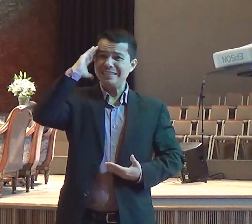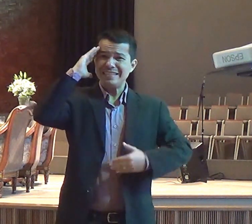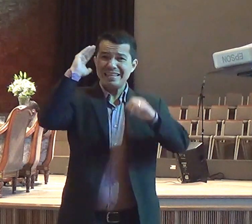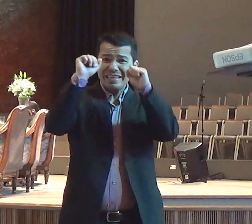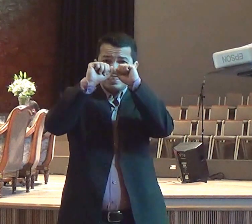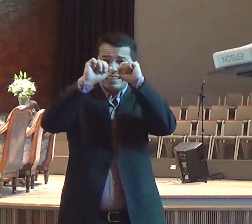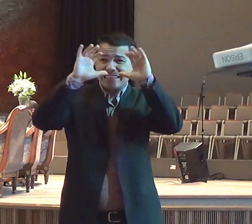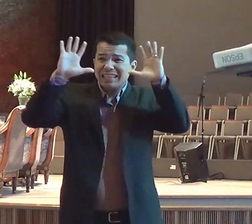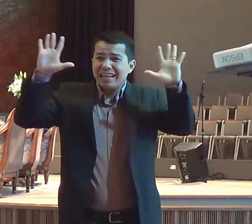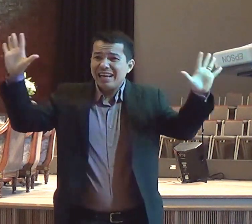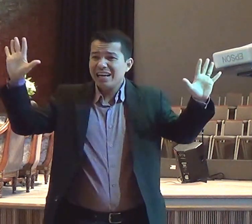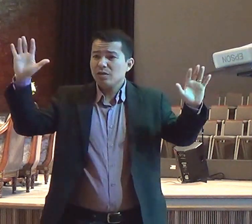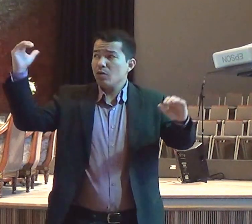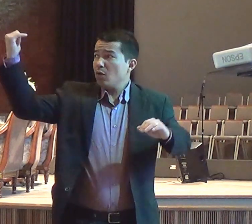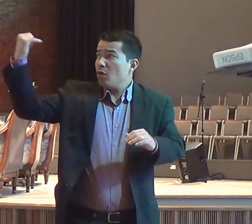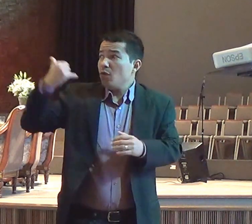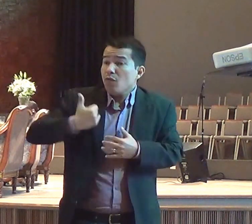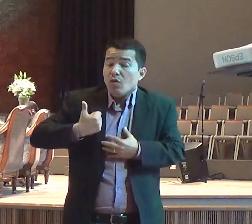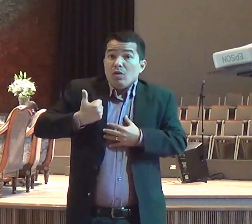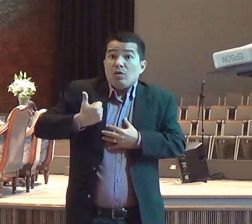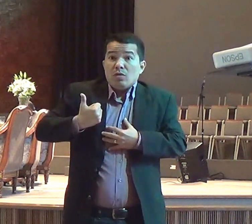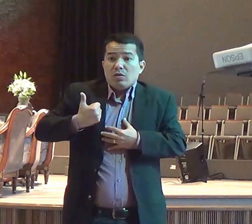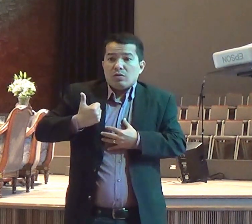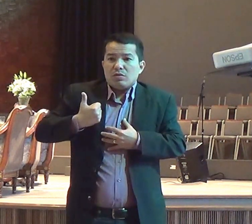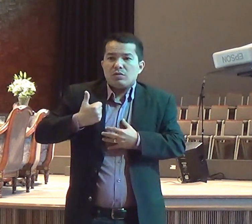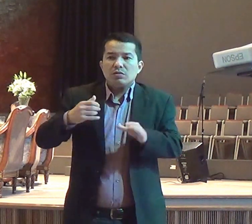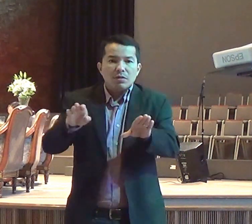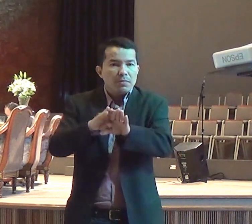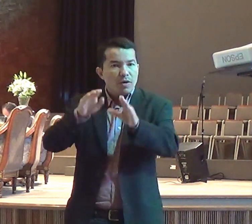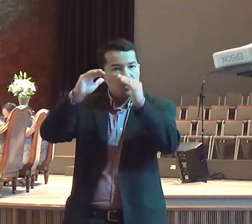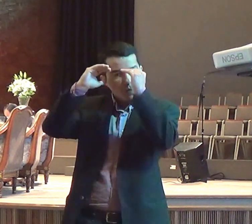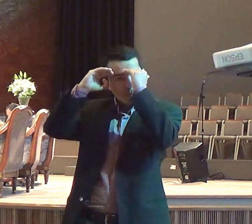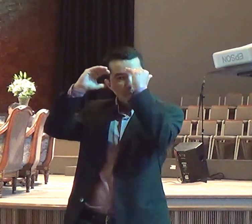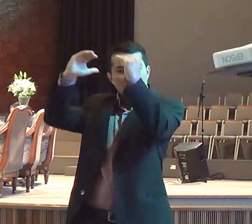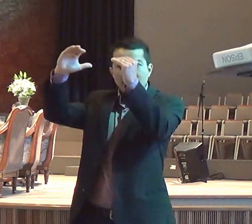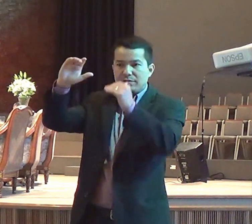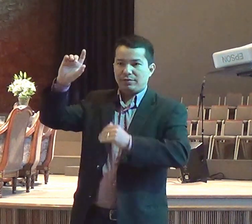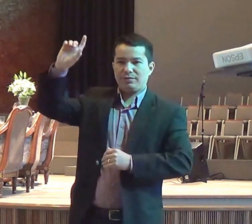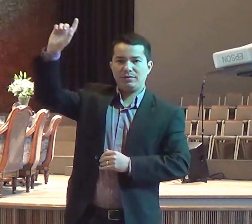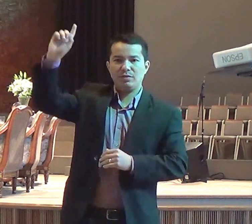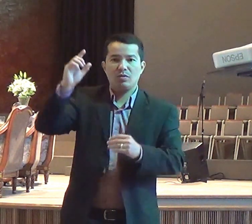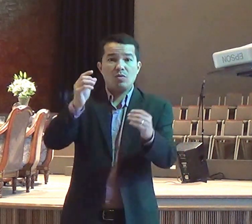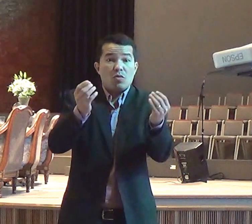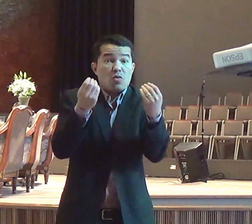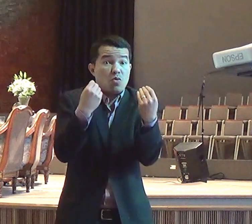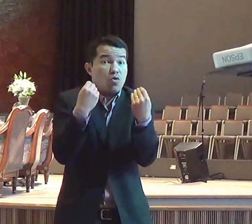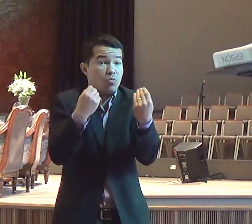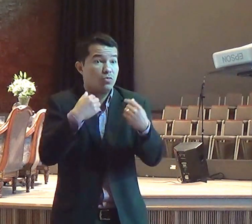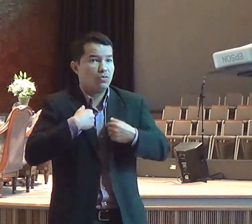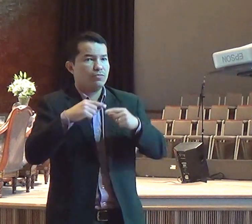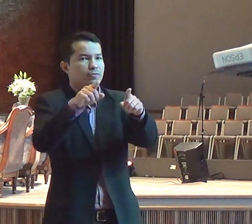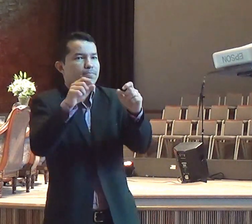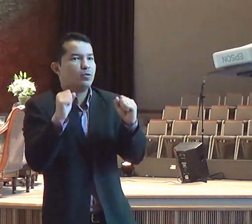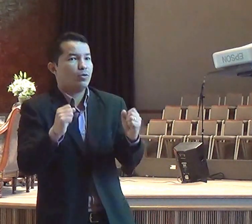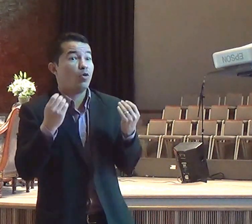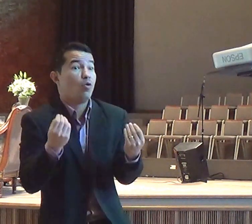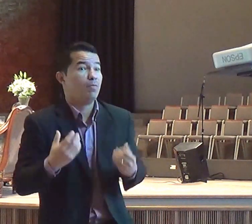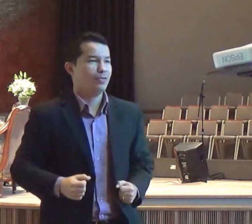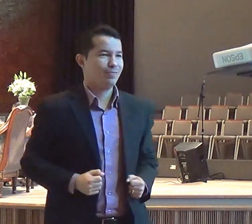ouvir e atender a voz do seu Senhor. E eu hoje queria olhar para o exemplo de